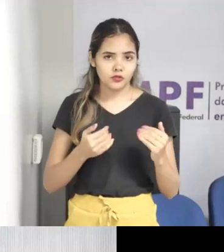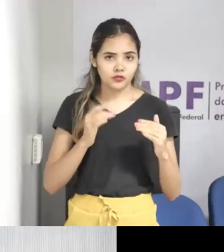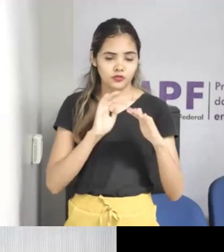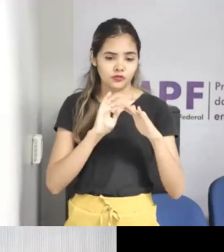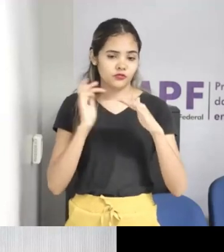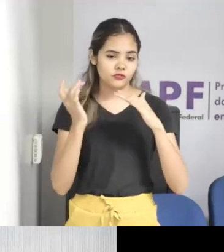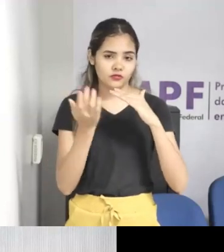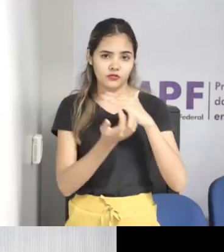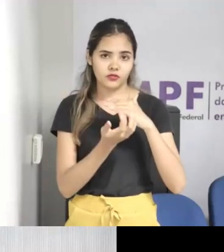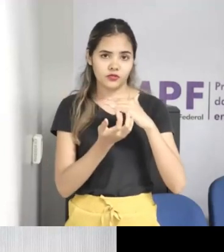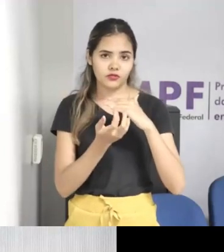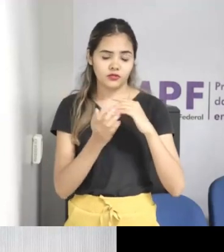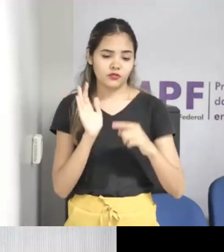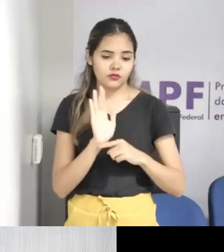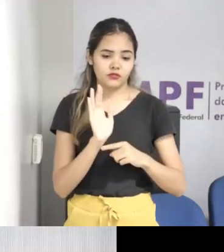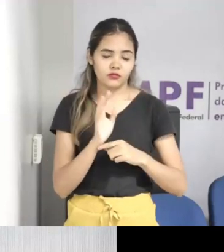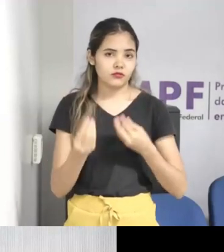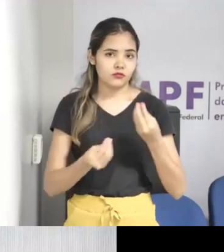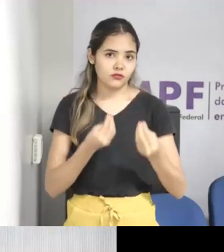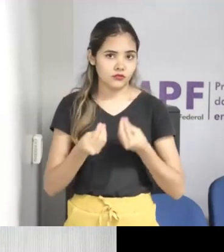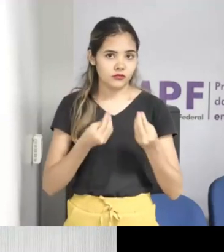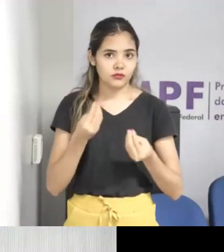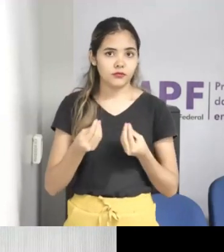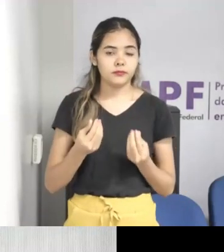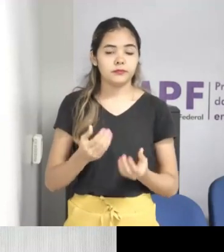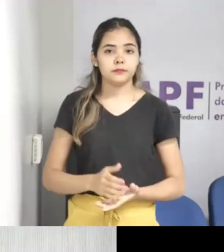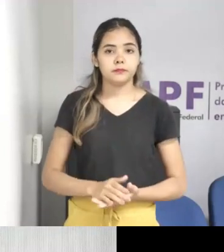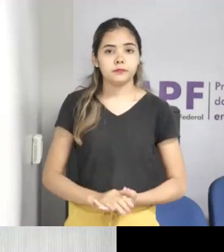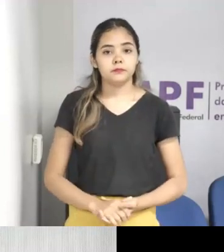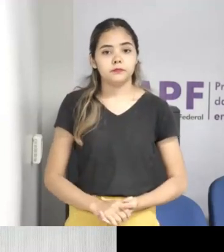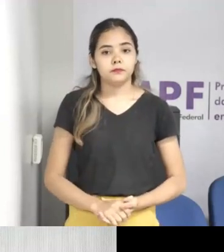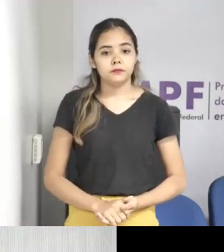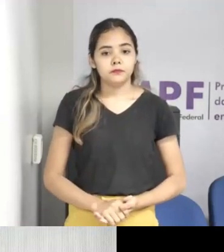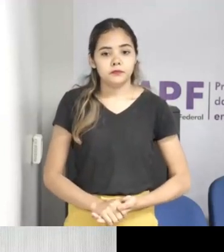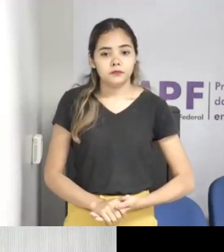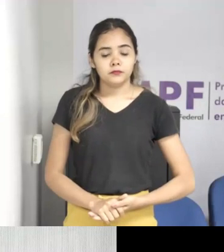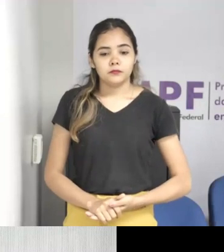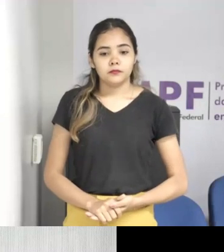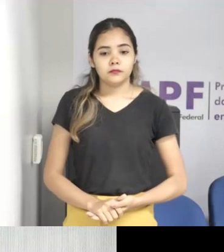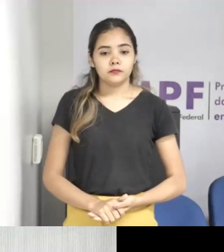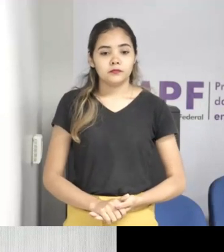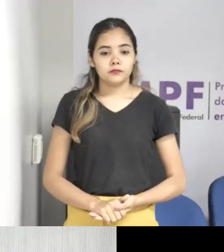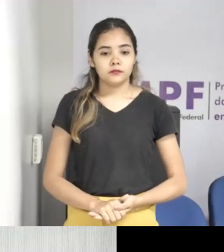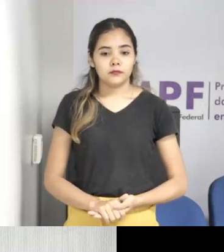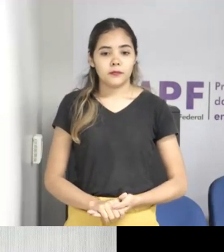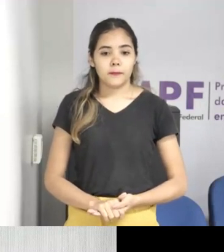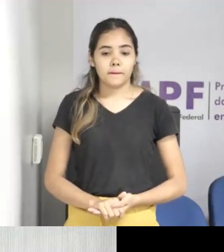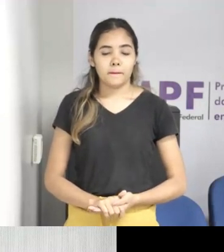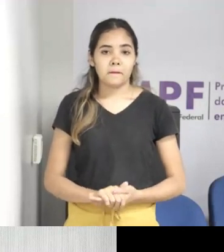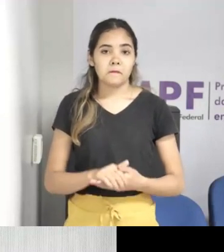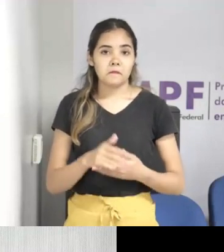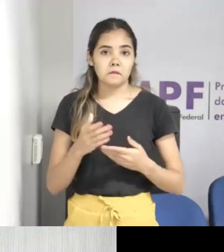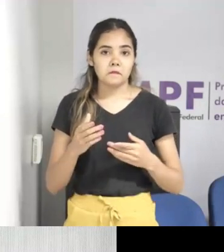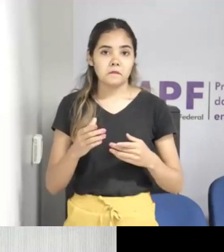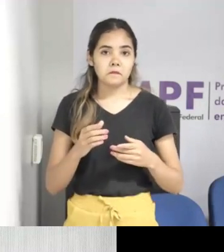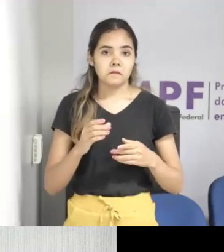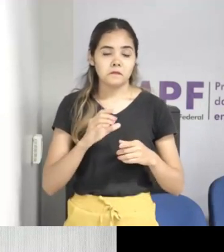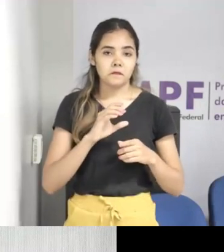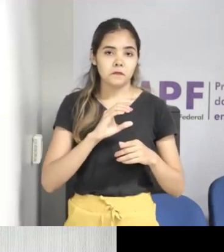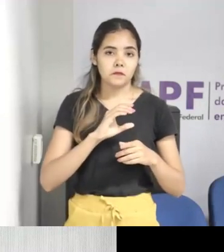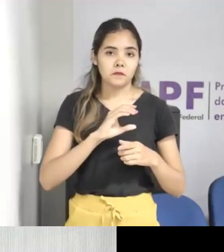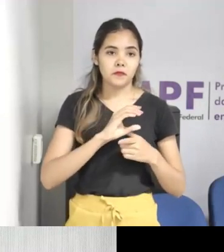por crianças e adolescentes. Isso. A gente até acabou de lançar um curso para crianças agora de proteção digital.